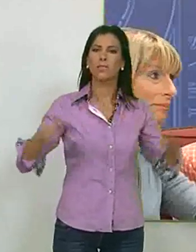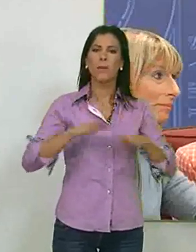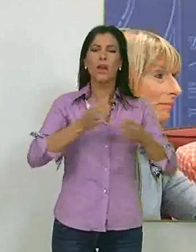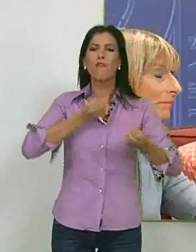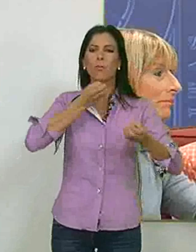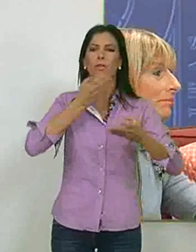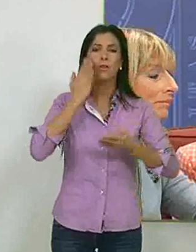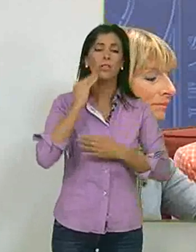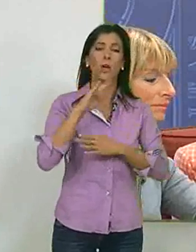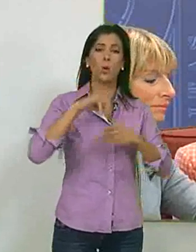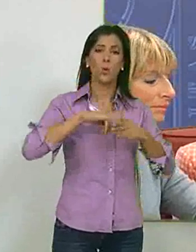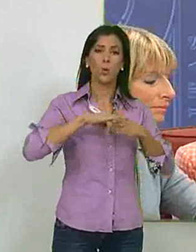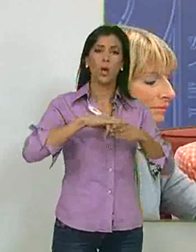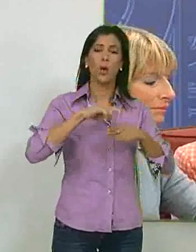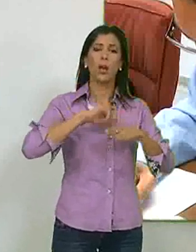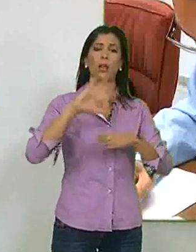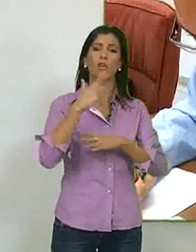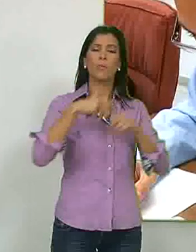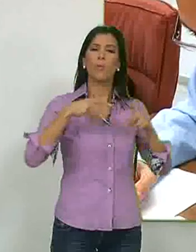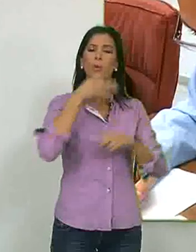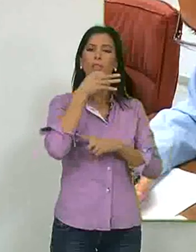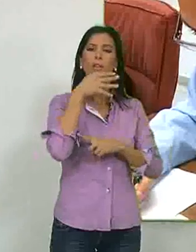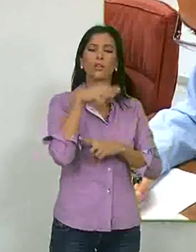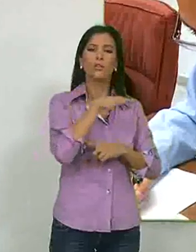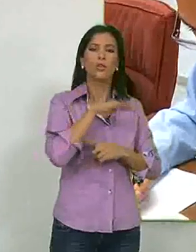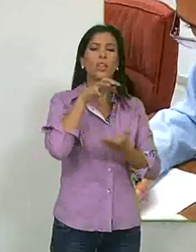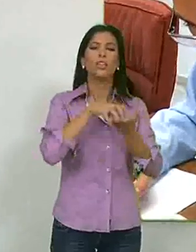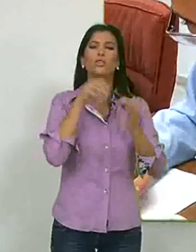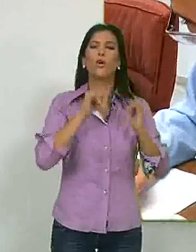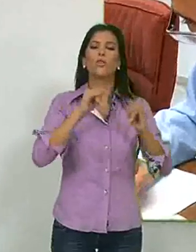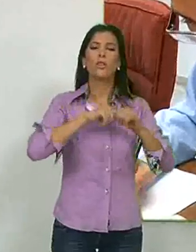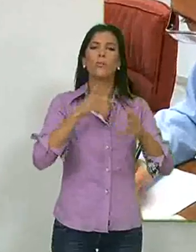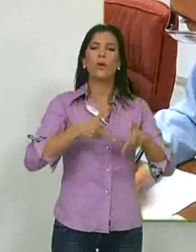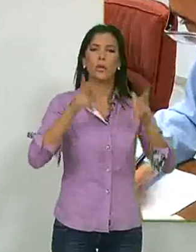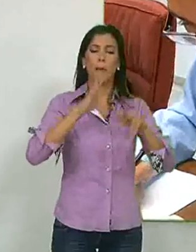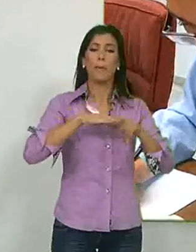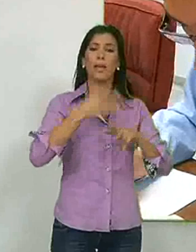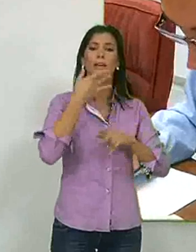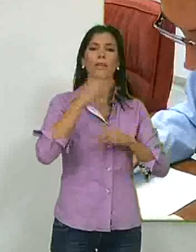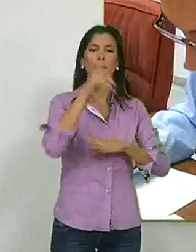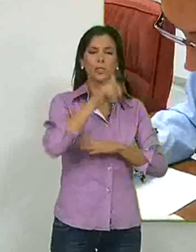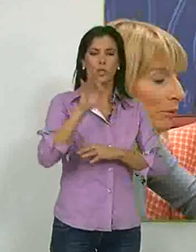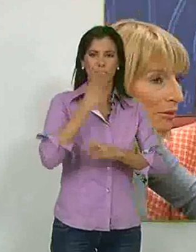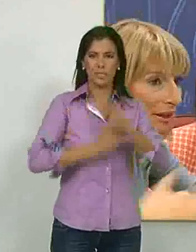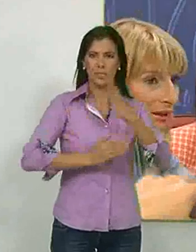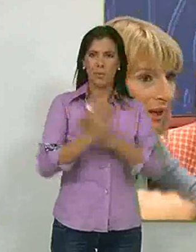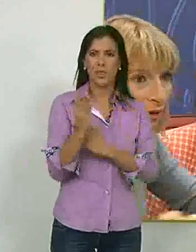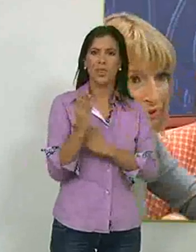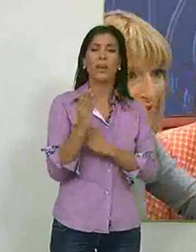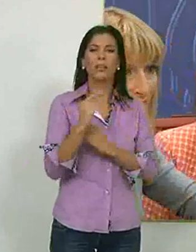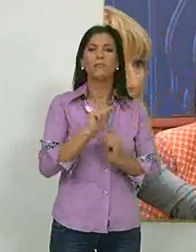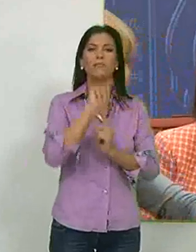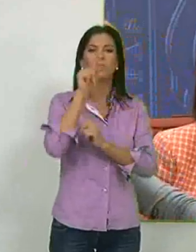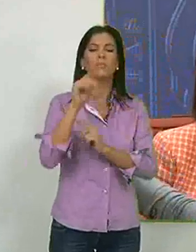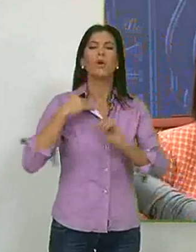informativa el próximo lunes a las 5 y media de la tarde en el Centro de Ocio y Tiempo Libre para Discapacitado de la